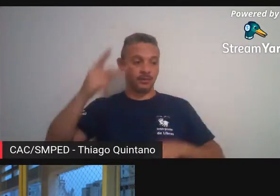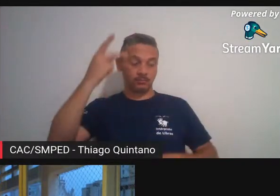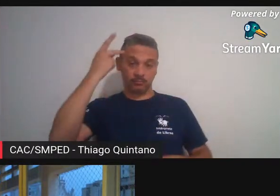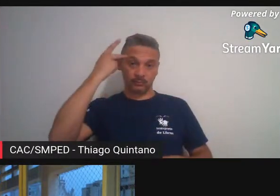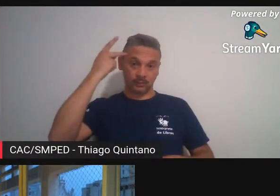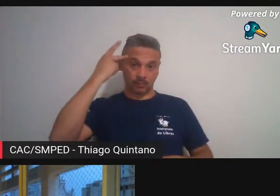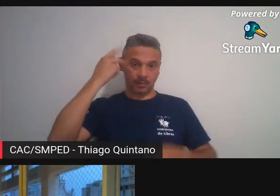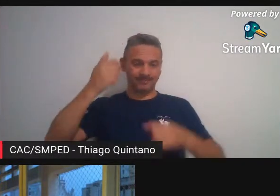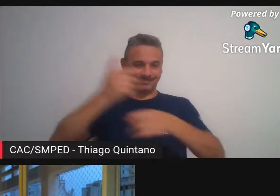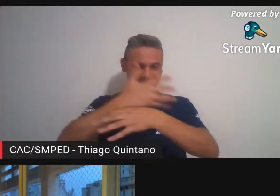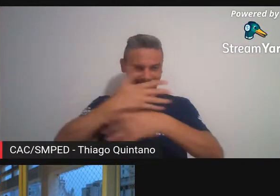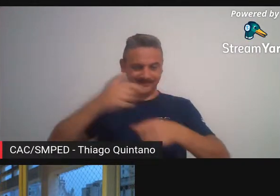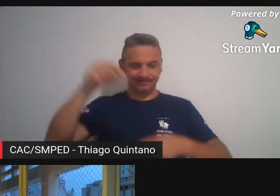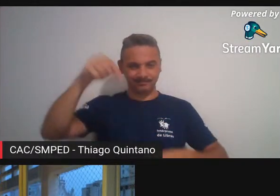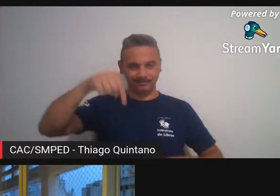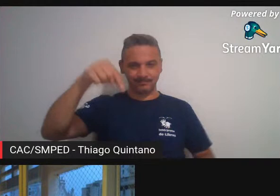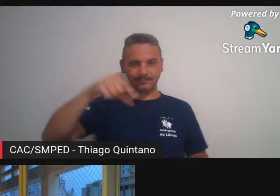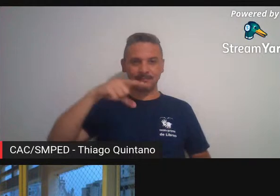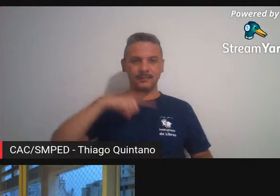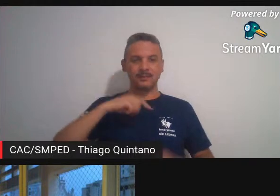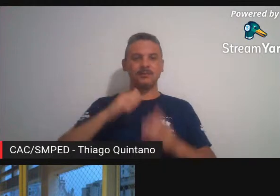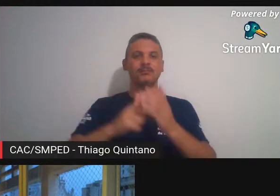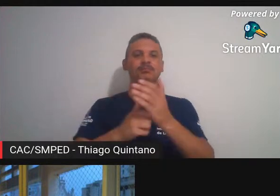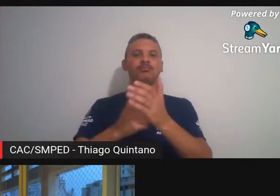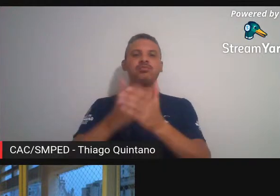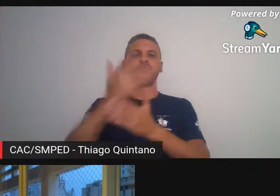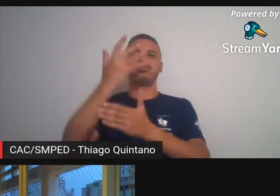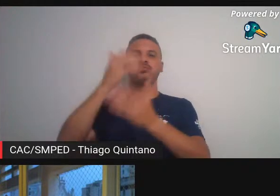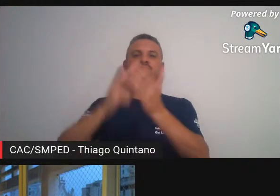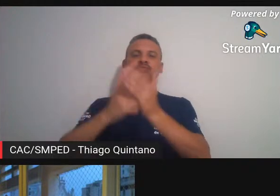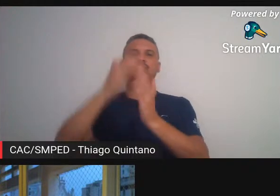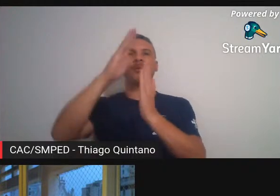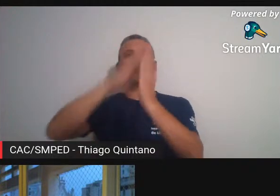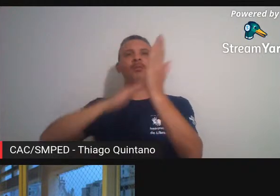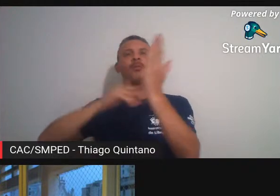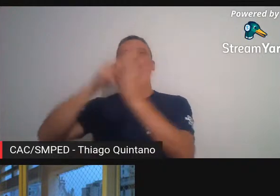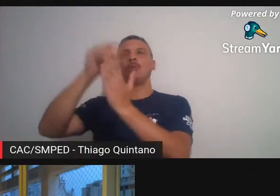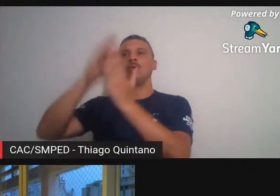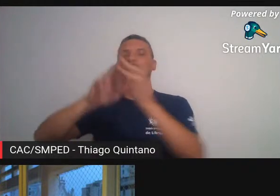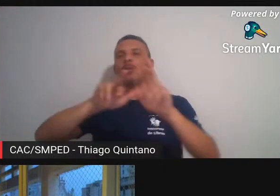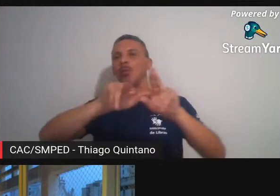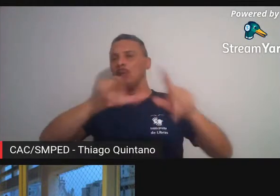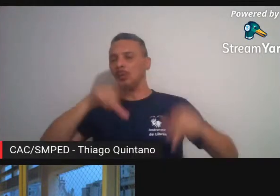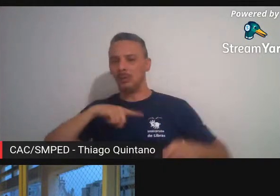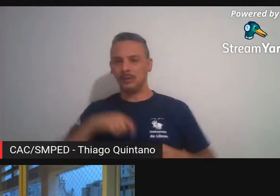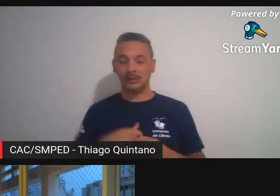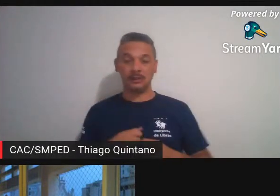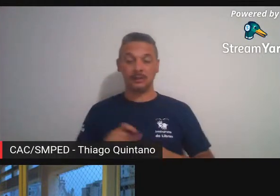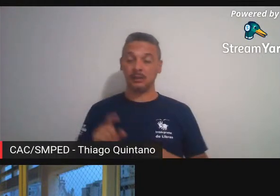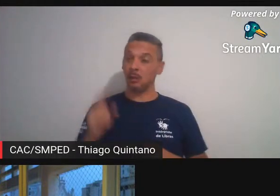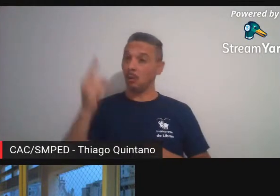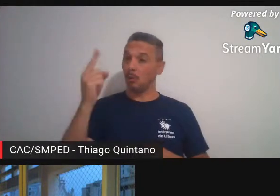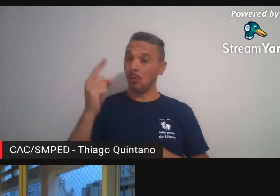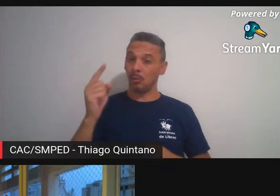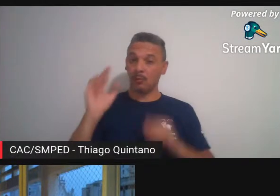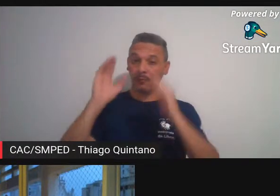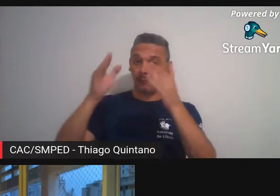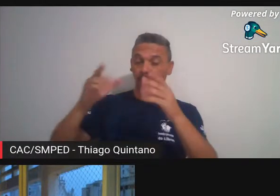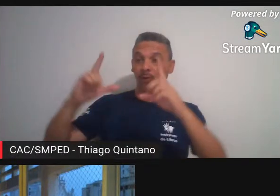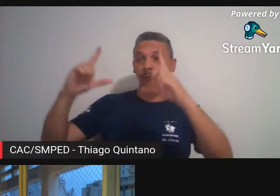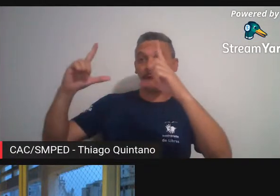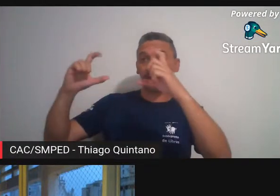ele tem vários acervos entre os quais um acervo de fotografia